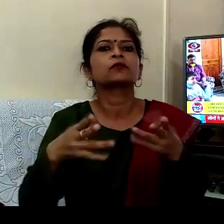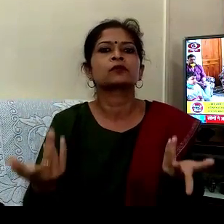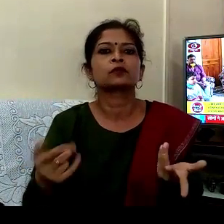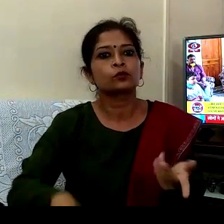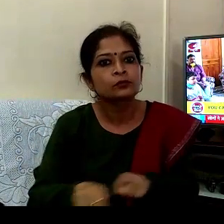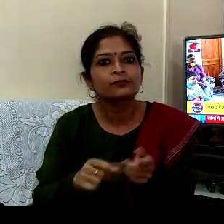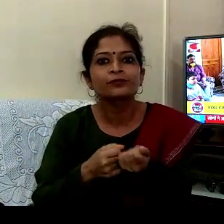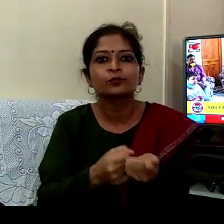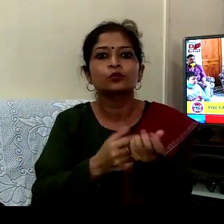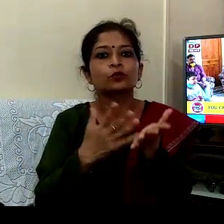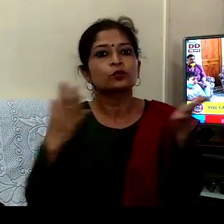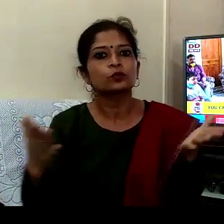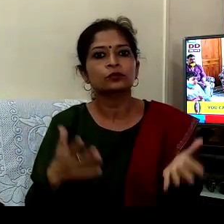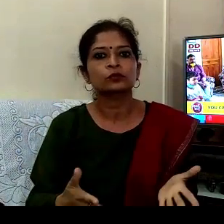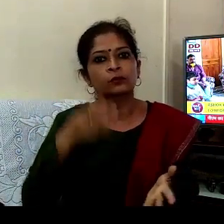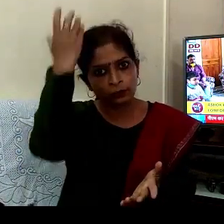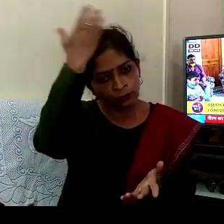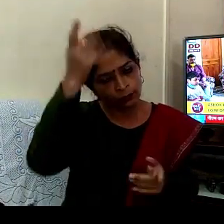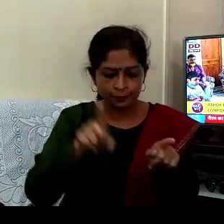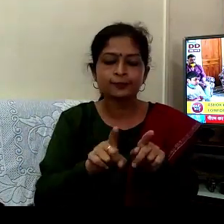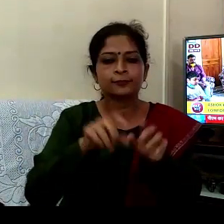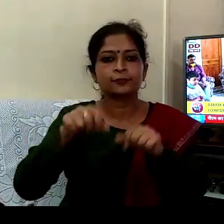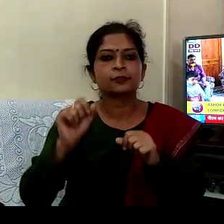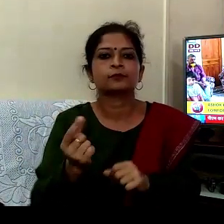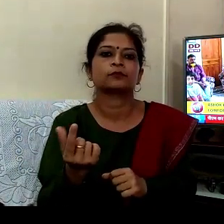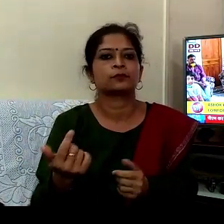سیجوگ کیا امبولنس سے آیا ہم یہ امبولنس